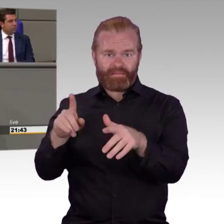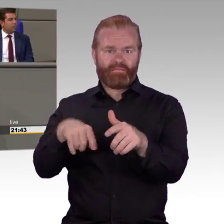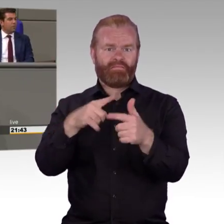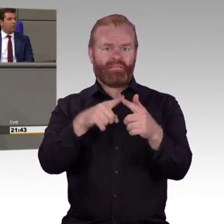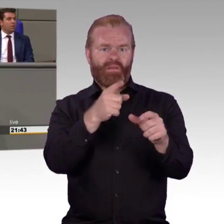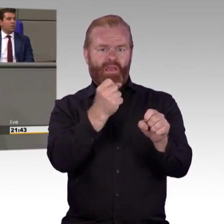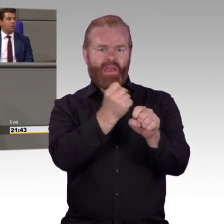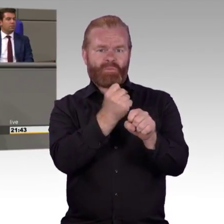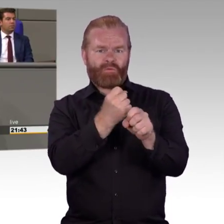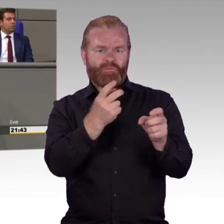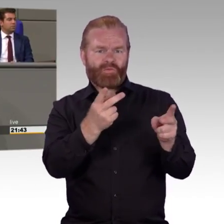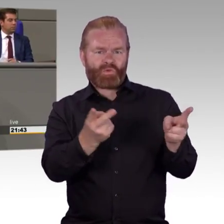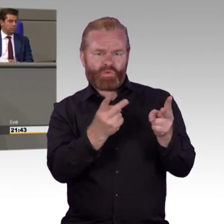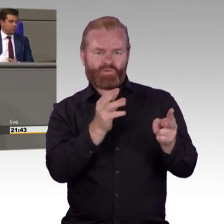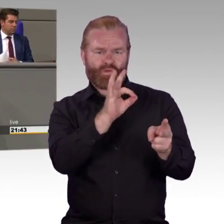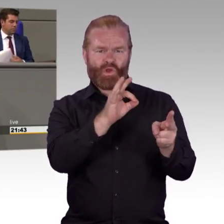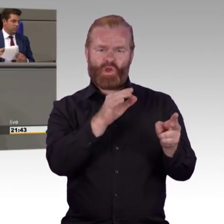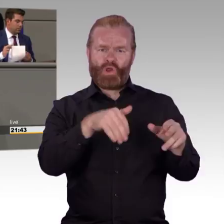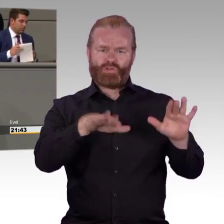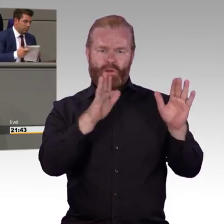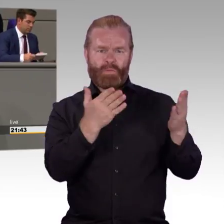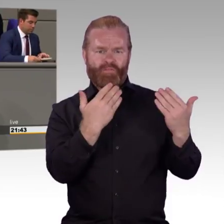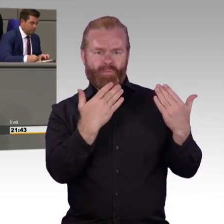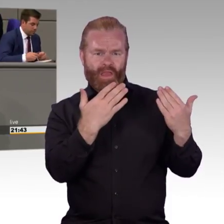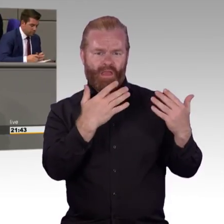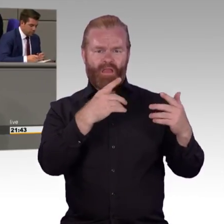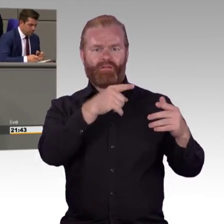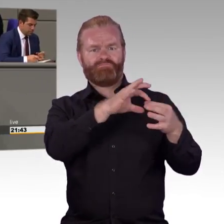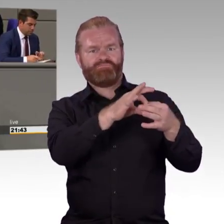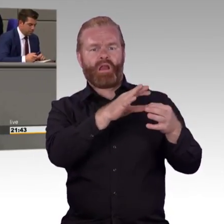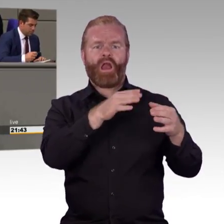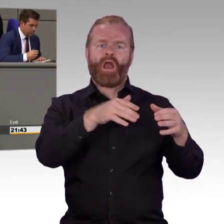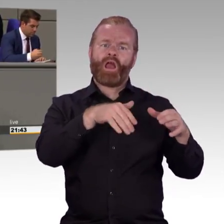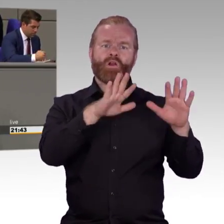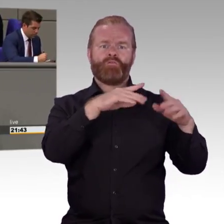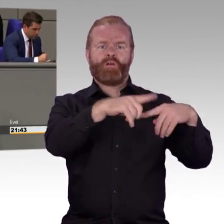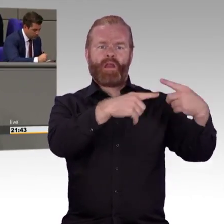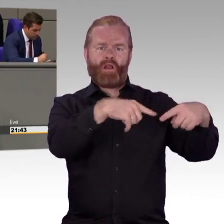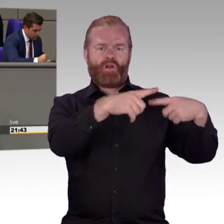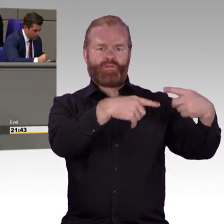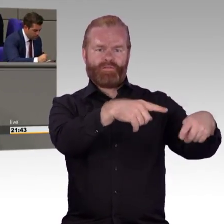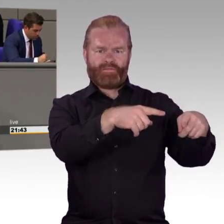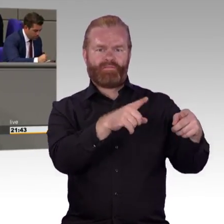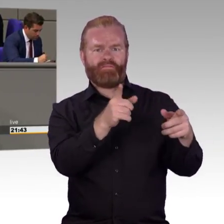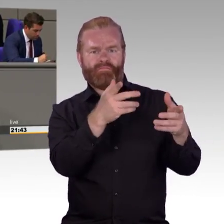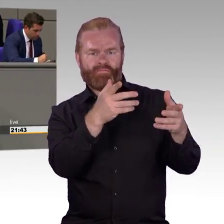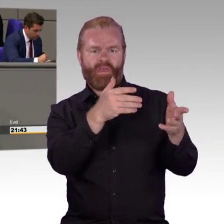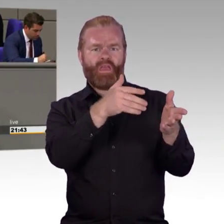finden einen Job als Fachkraft. Über 96 Prozent finden nur billige Hilfsjobs oder leben gar von Hartz IV. Die